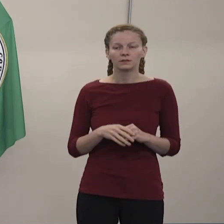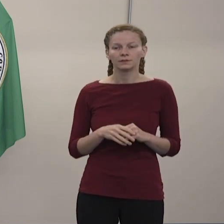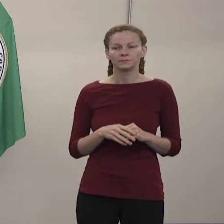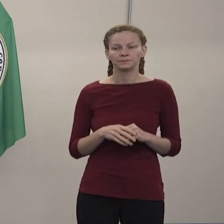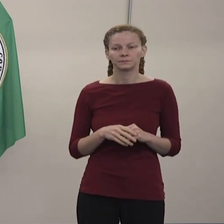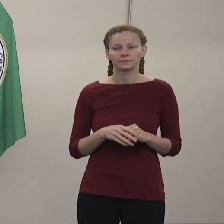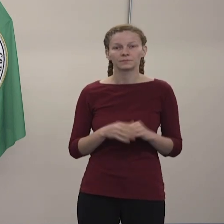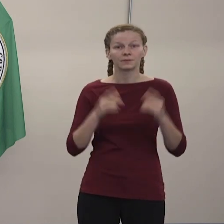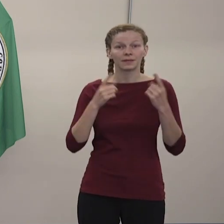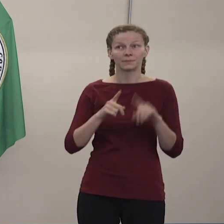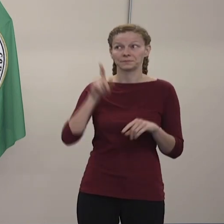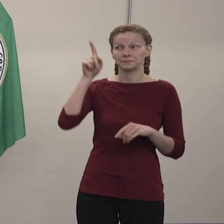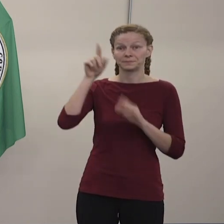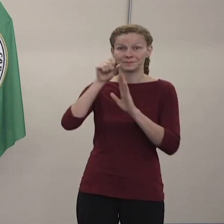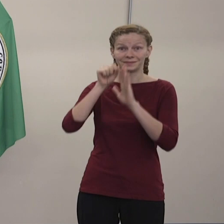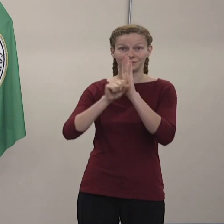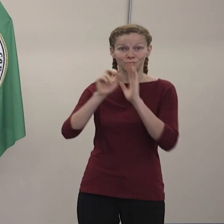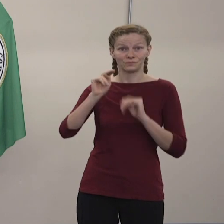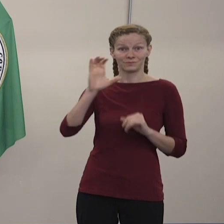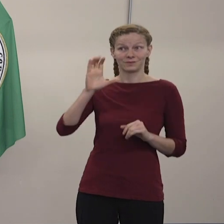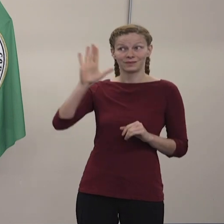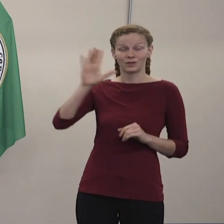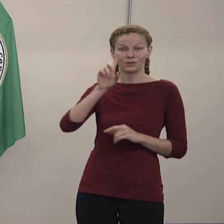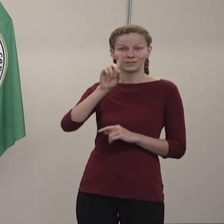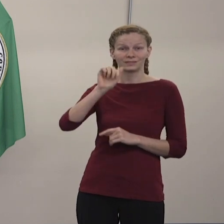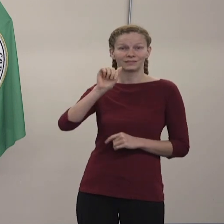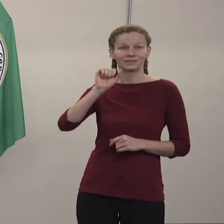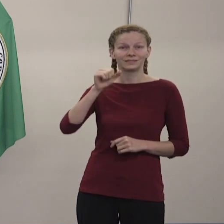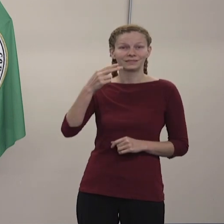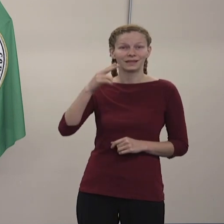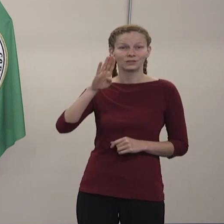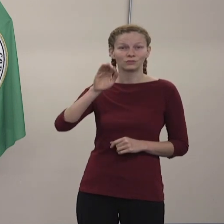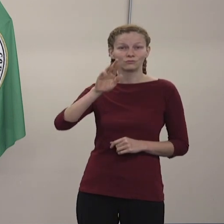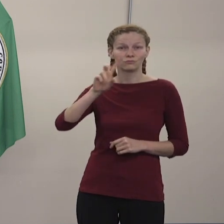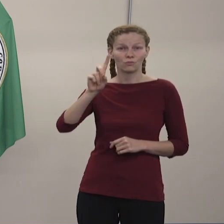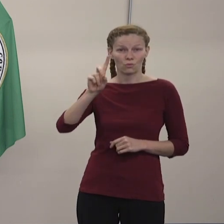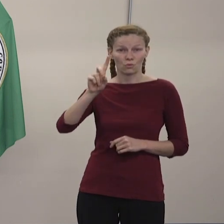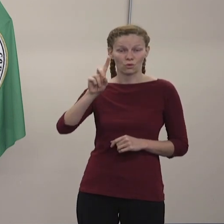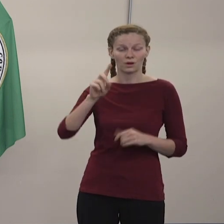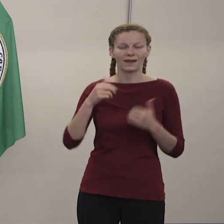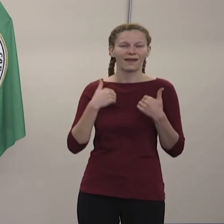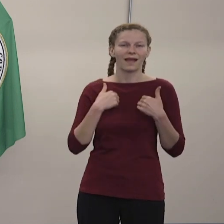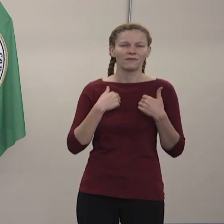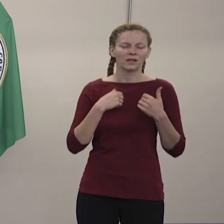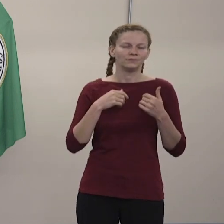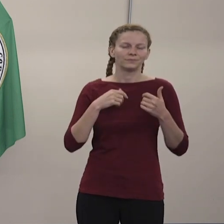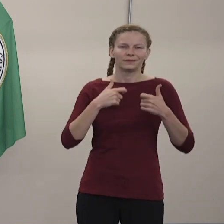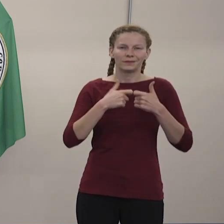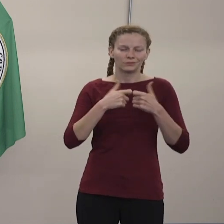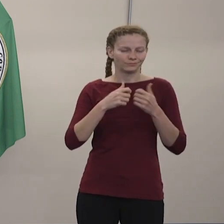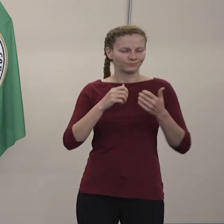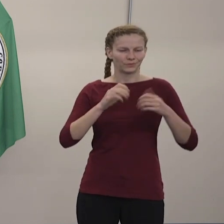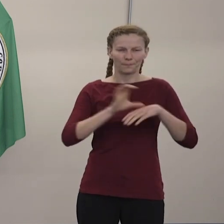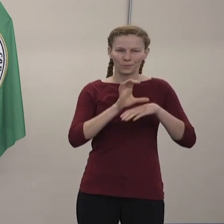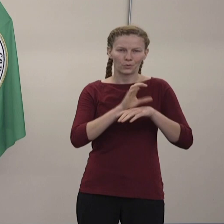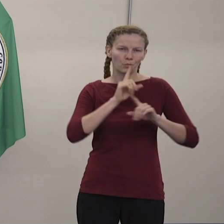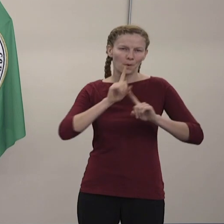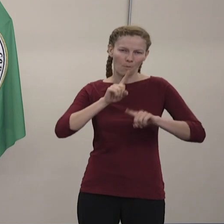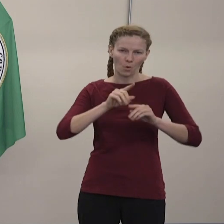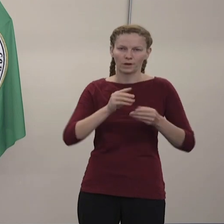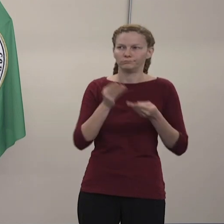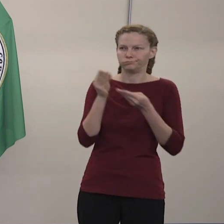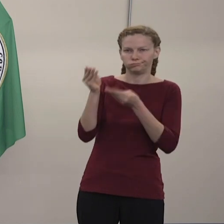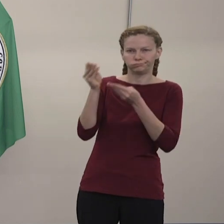Y los resultados de la página web se hacen automáticos, mientras